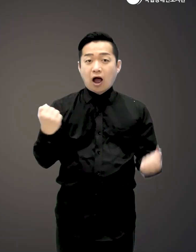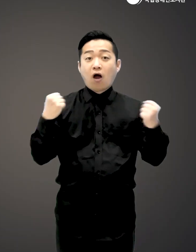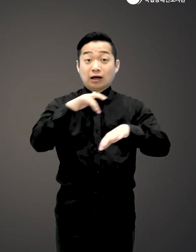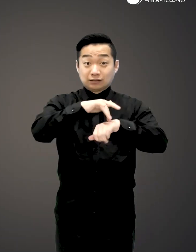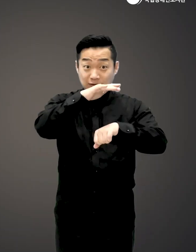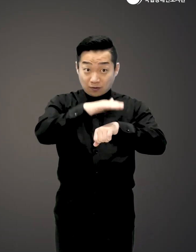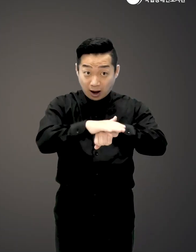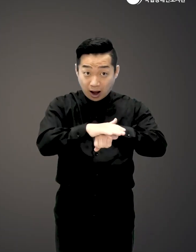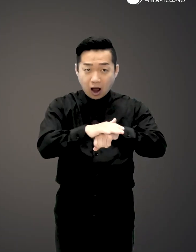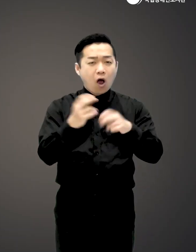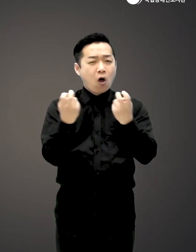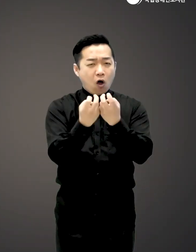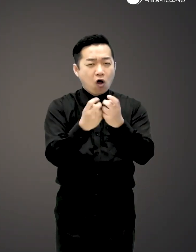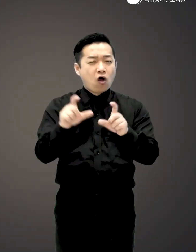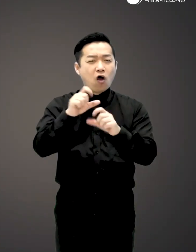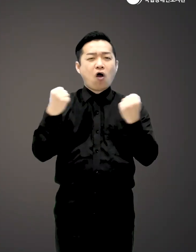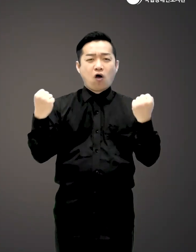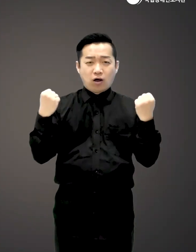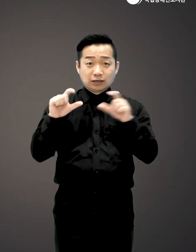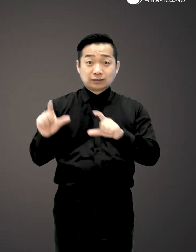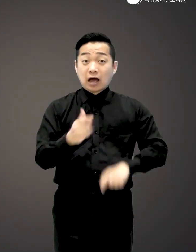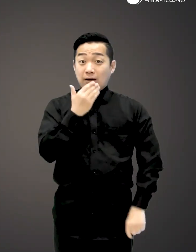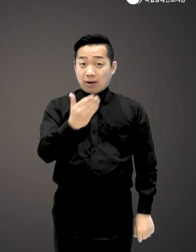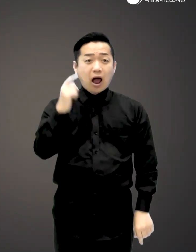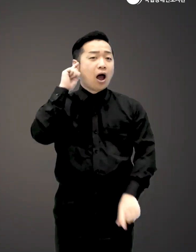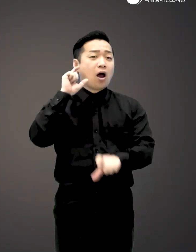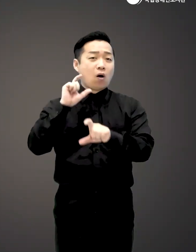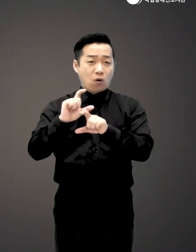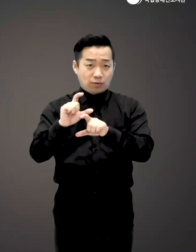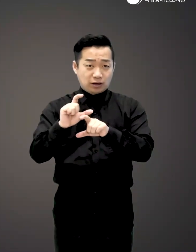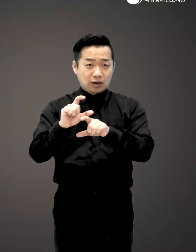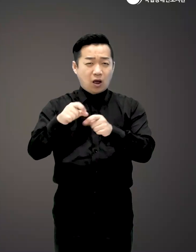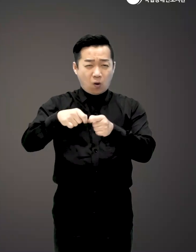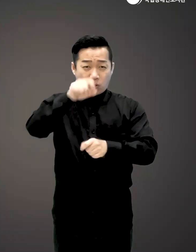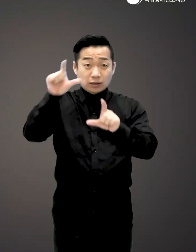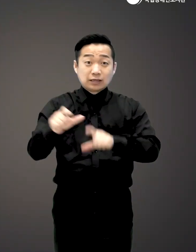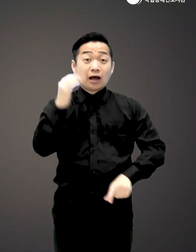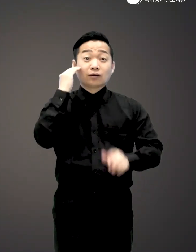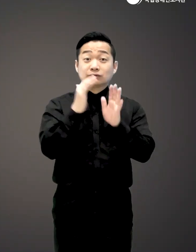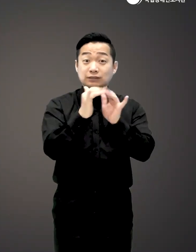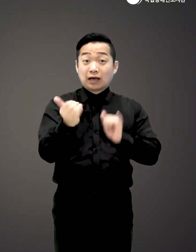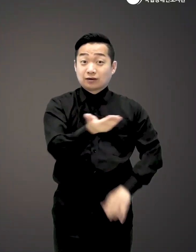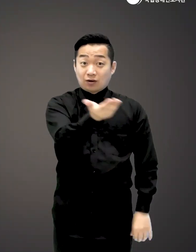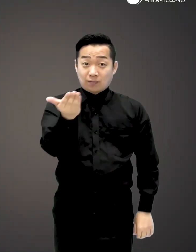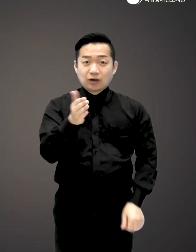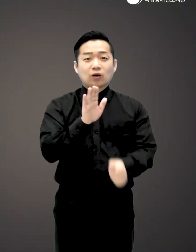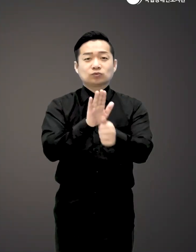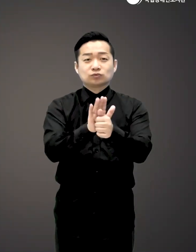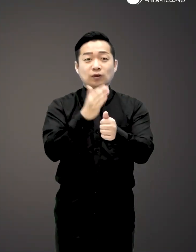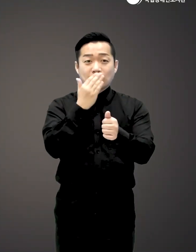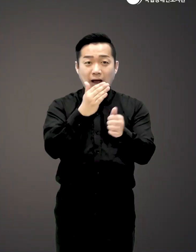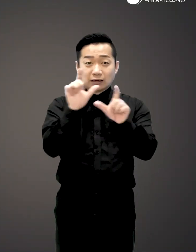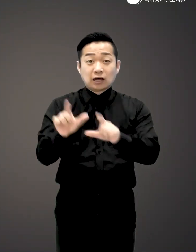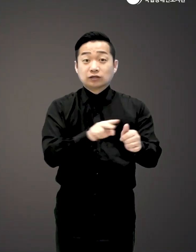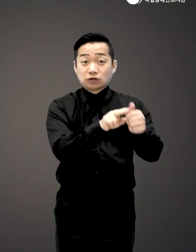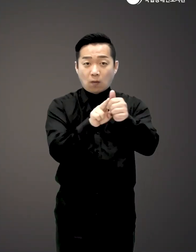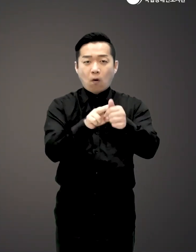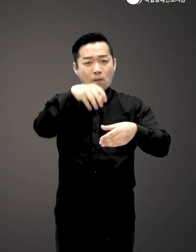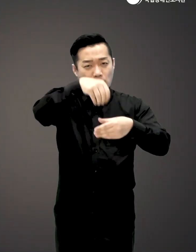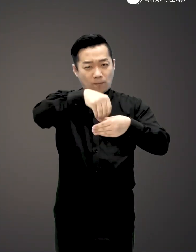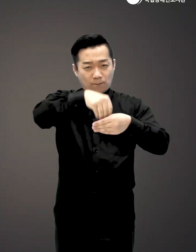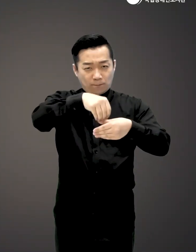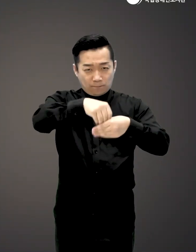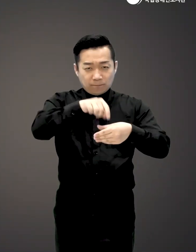건강습관은 어떻게 하면 좀 더 건강하게 살 수 있을까를 고민하는 장수시대 한국인들에게 도움이 되는 생활 정보들을